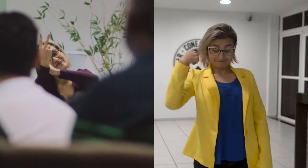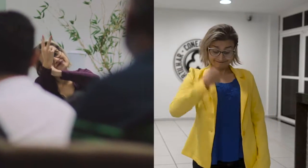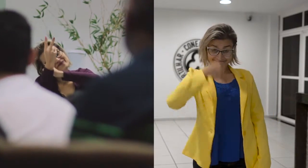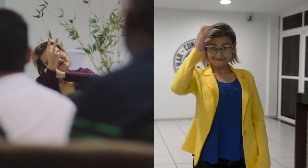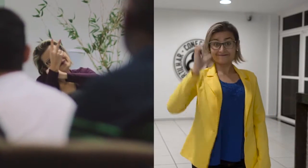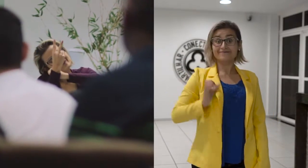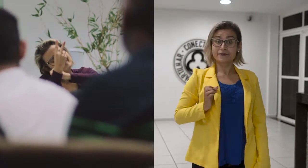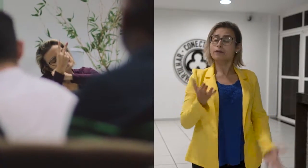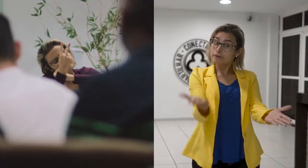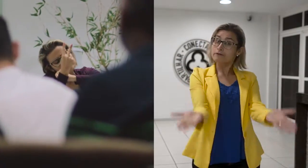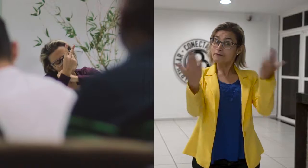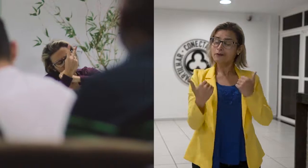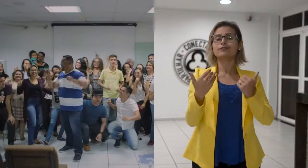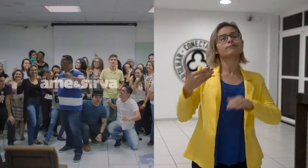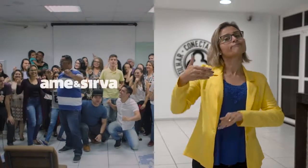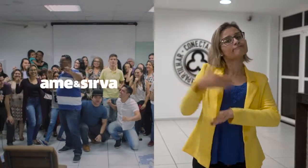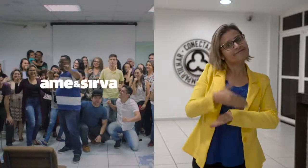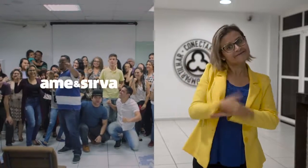Venha você também fazer parte do nosso Ministério.